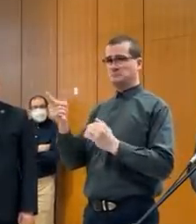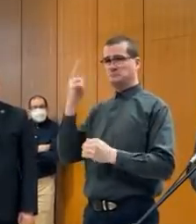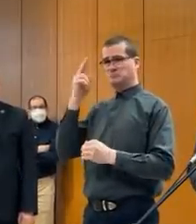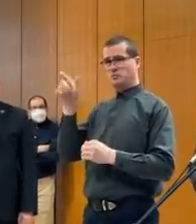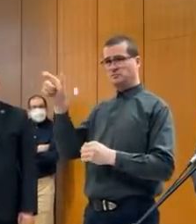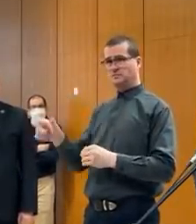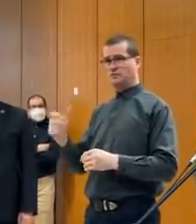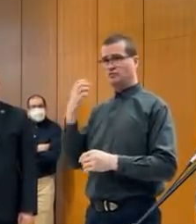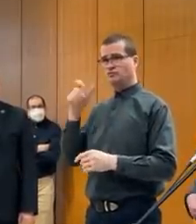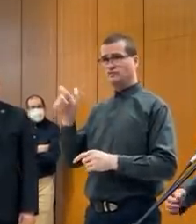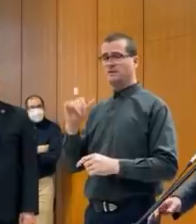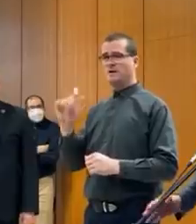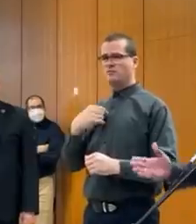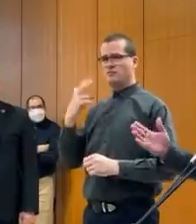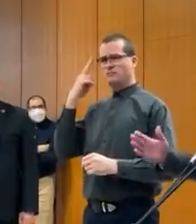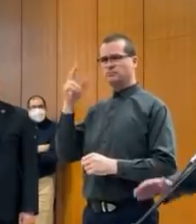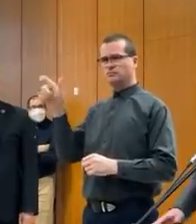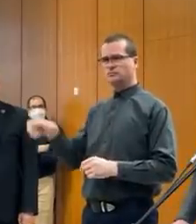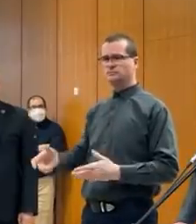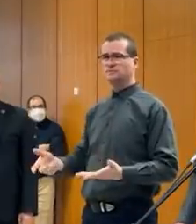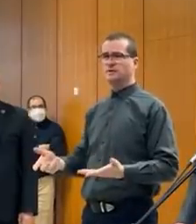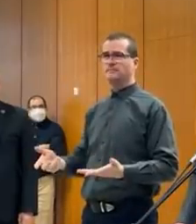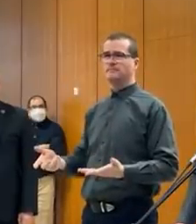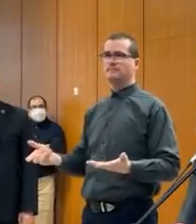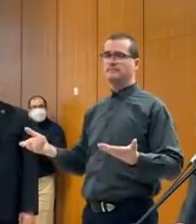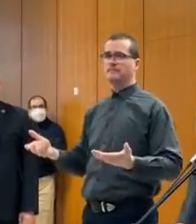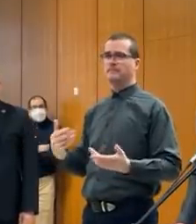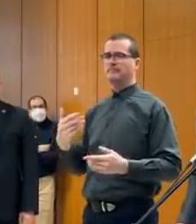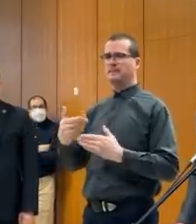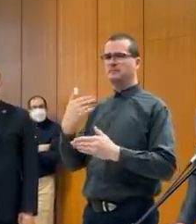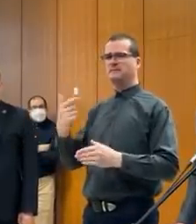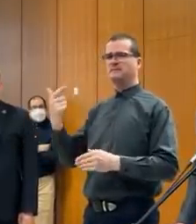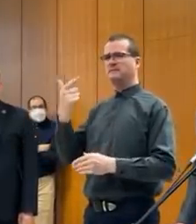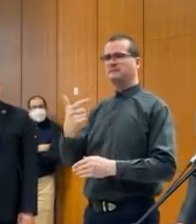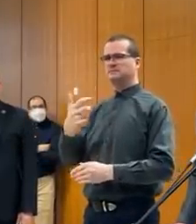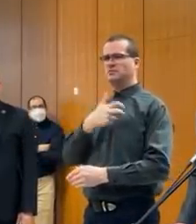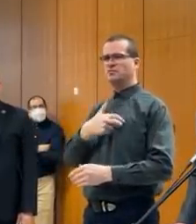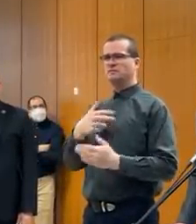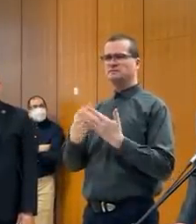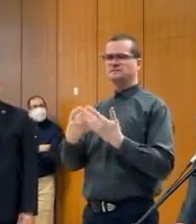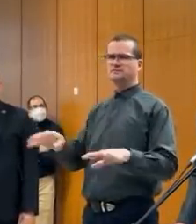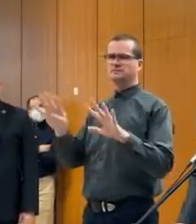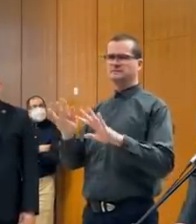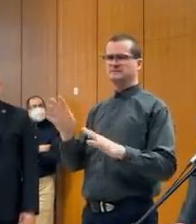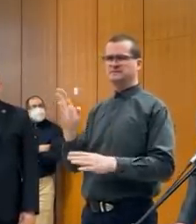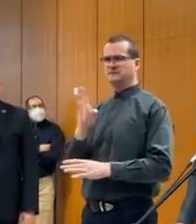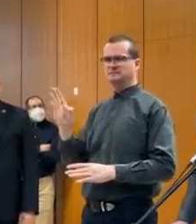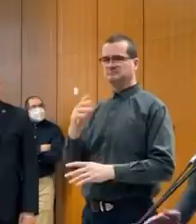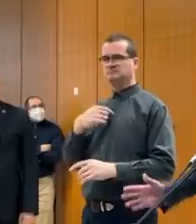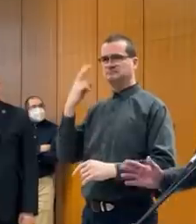Áno, poznal som ho pred 20 rokov, v tých 90 rokoch.